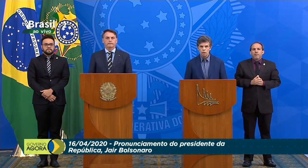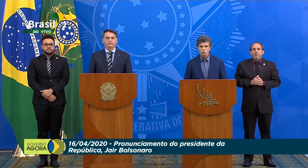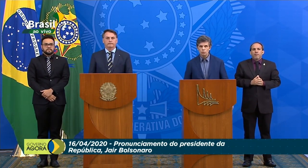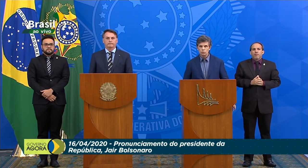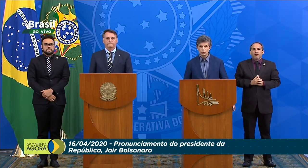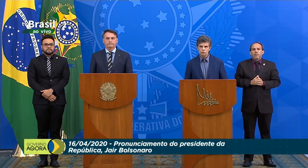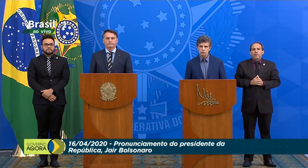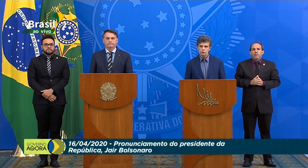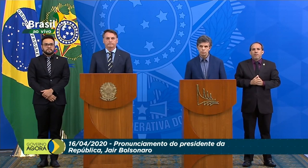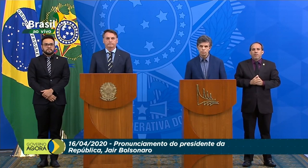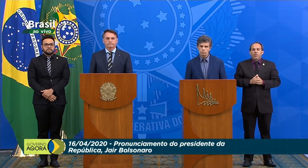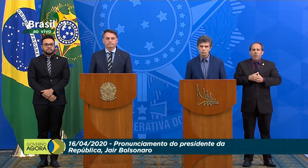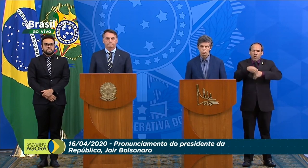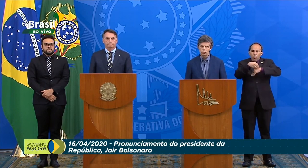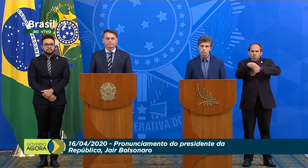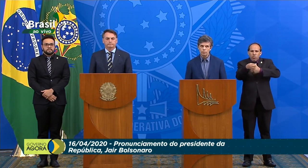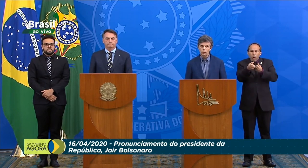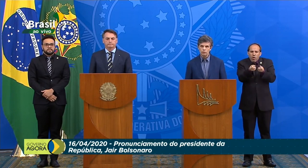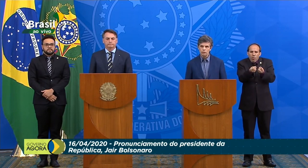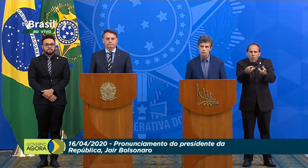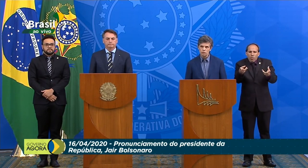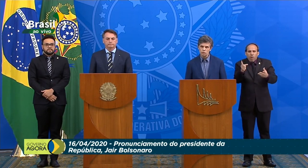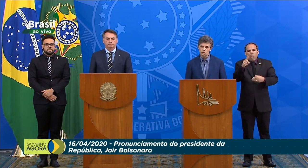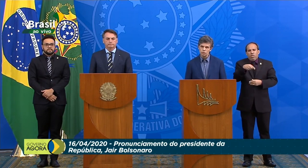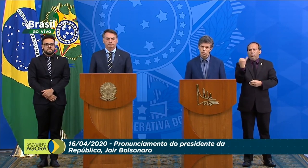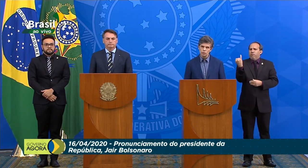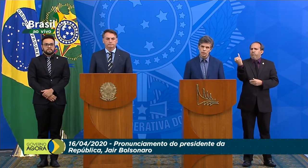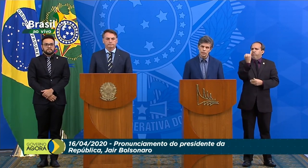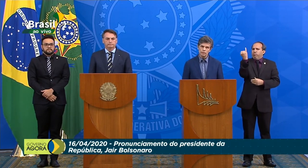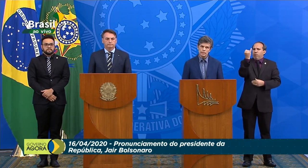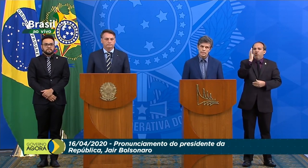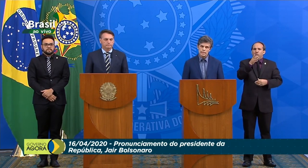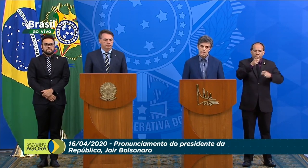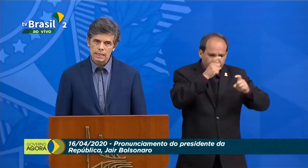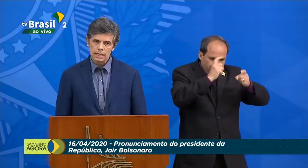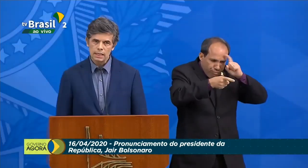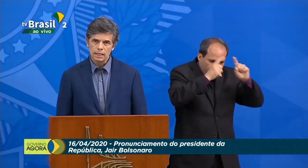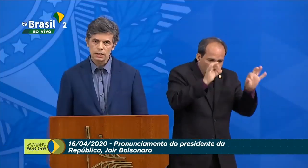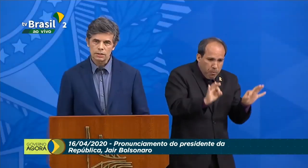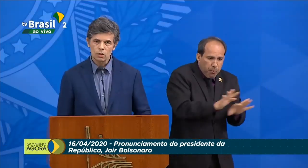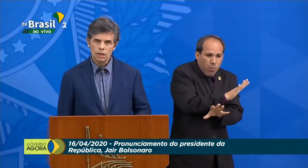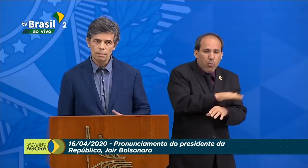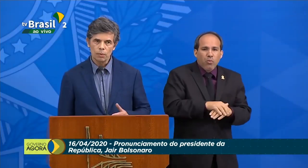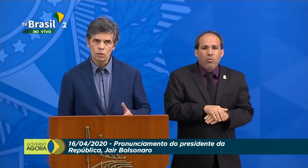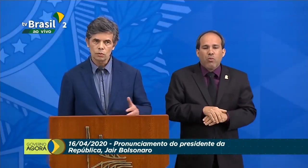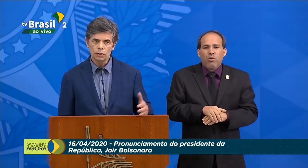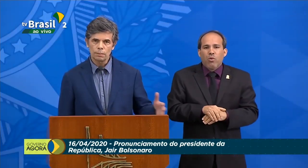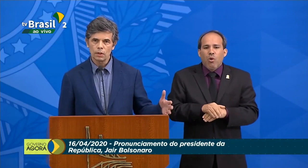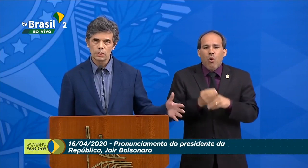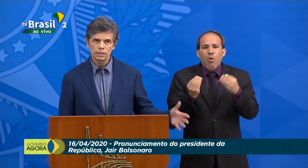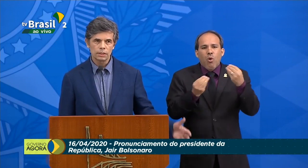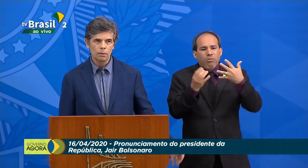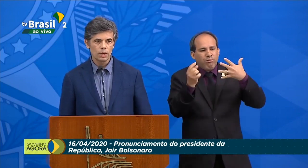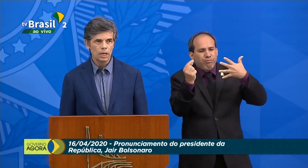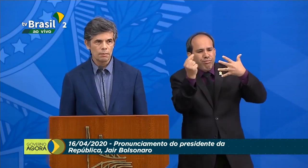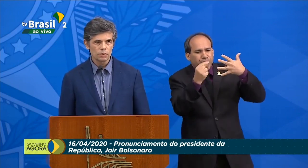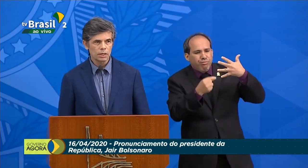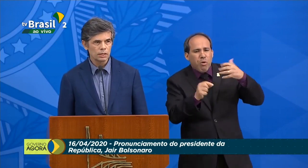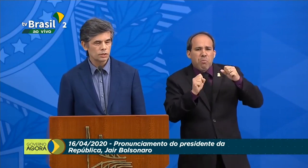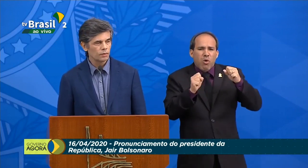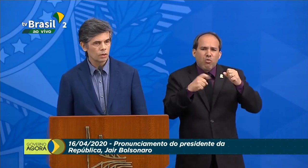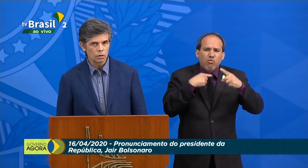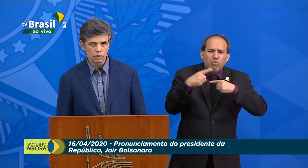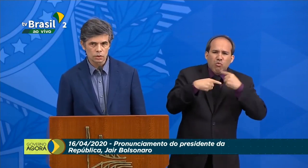Vou colocar algumas coisas que são importantes, que a gente discutiu aqui, em relação a pontos que podem ser